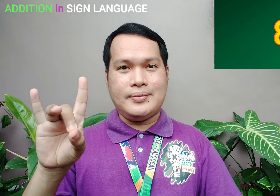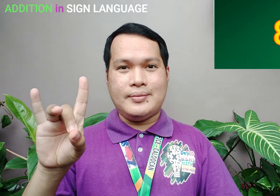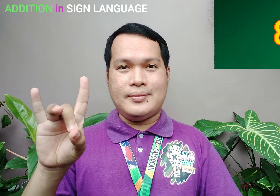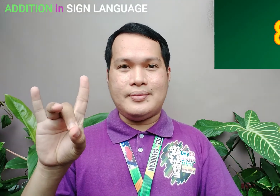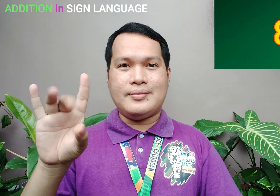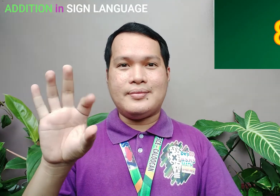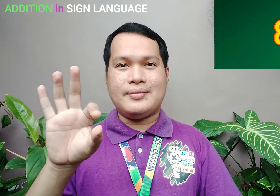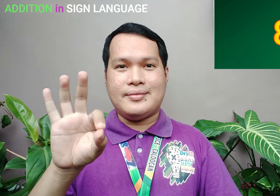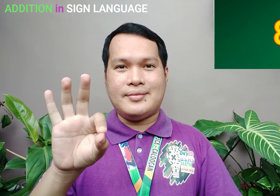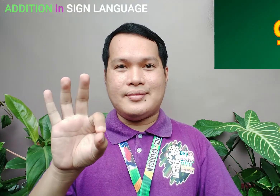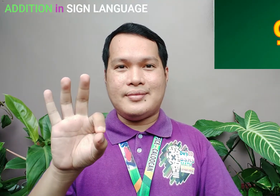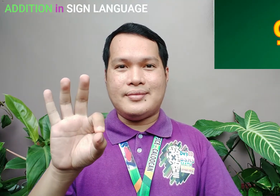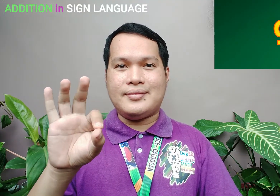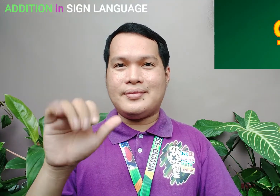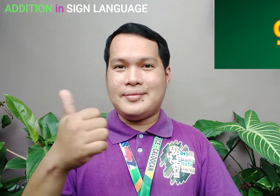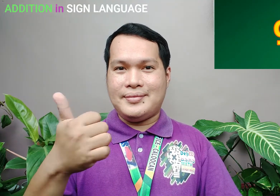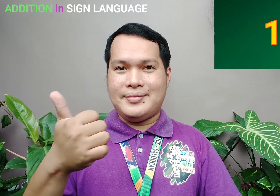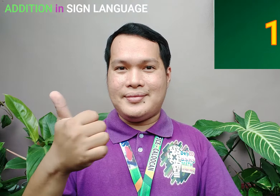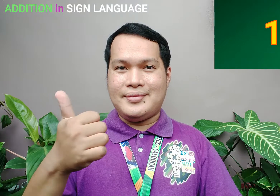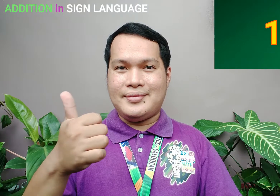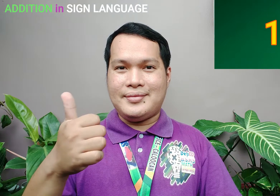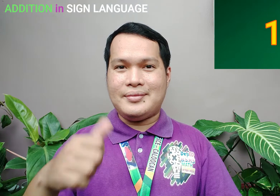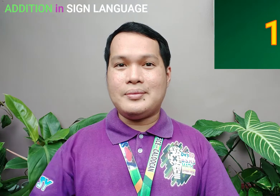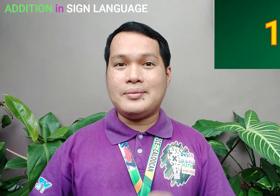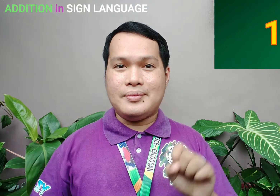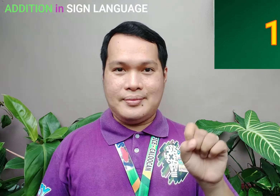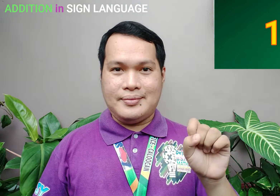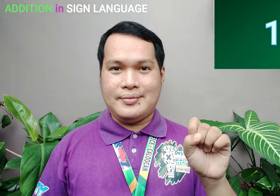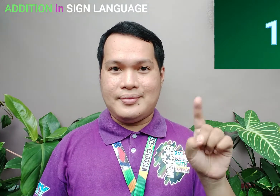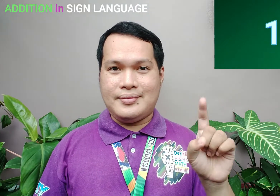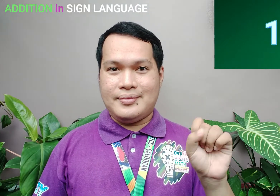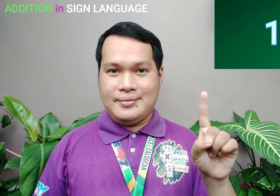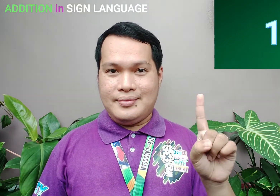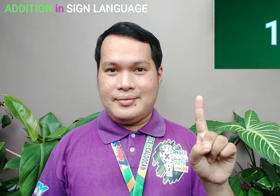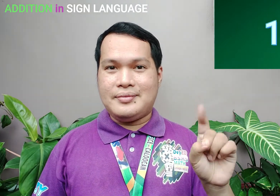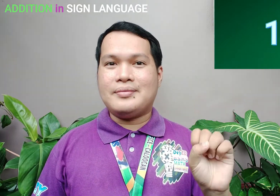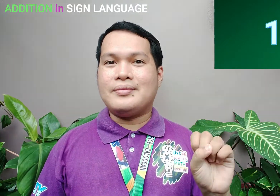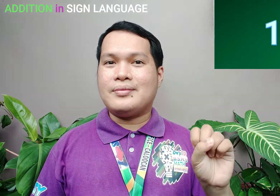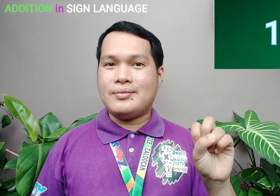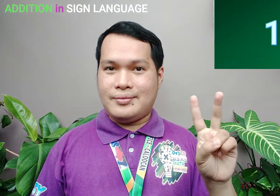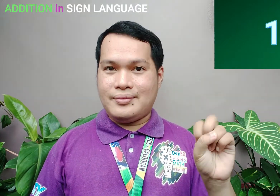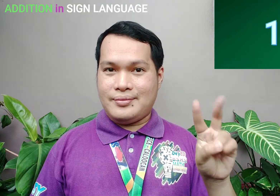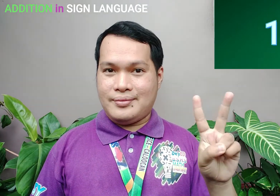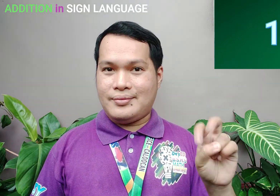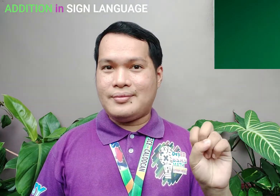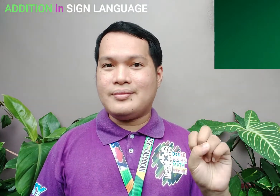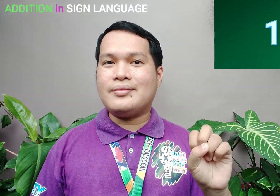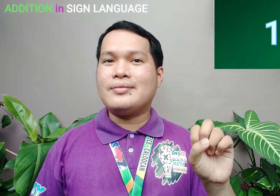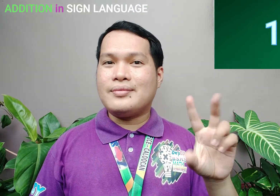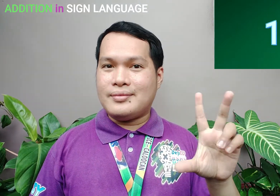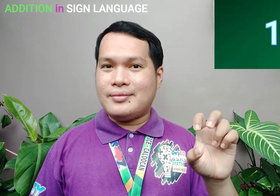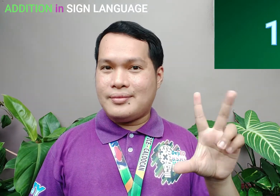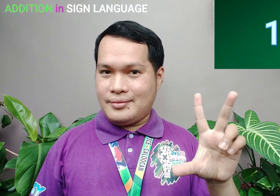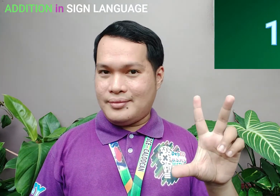9 10 11 12 13